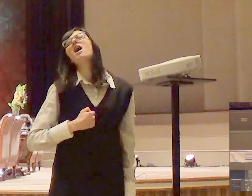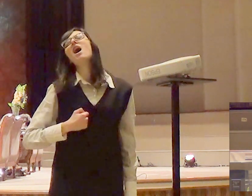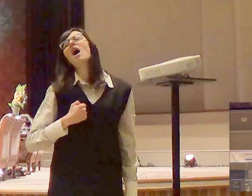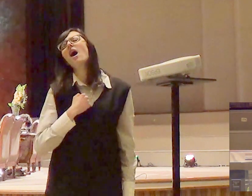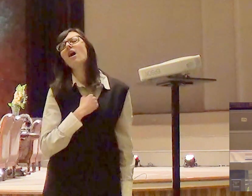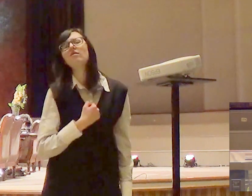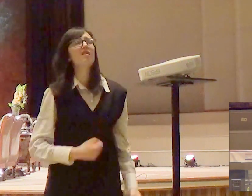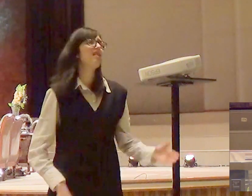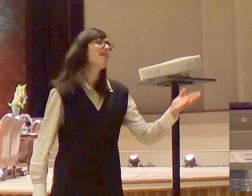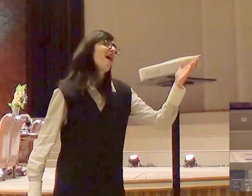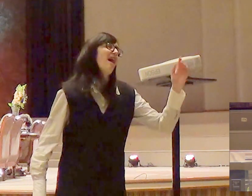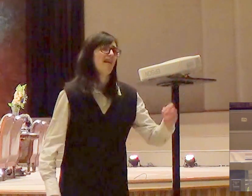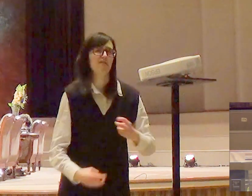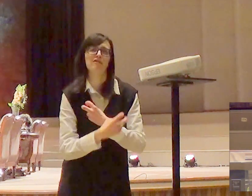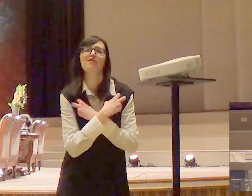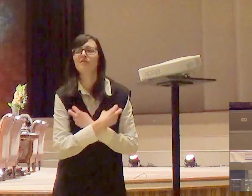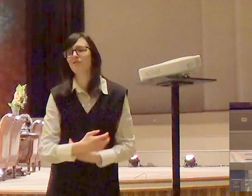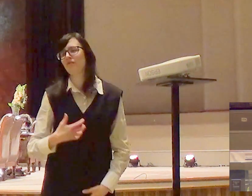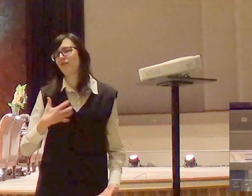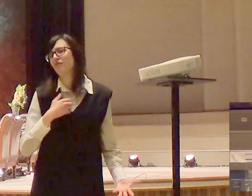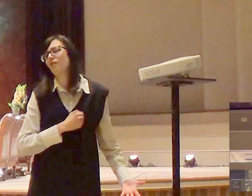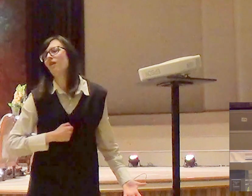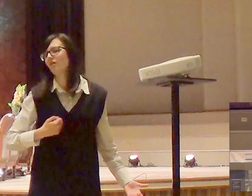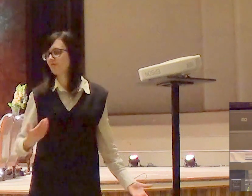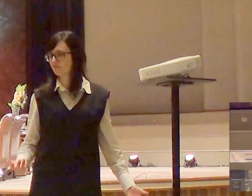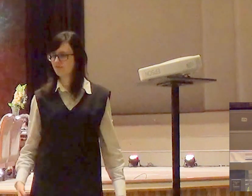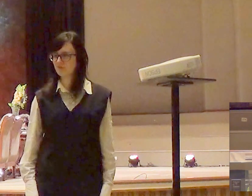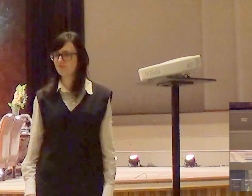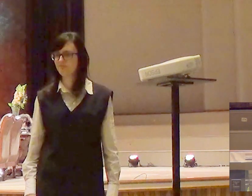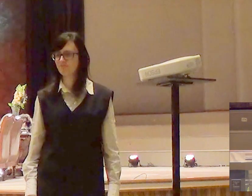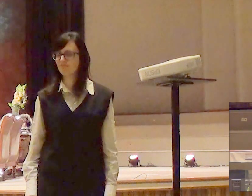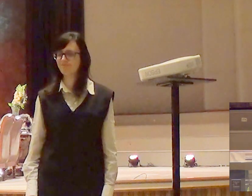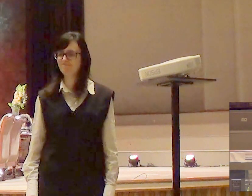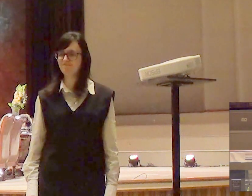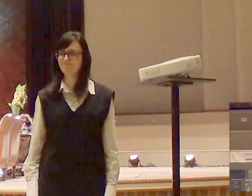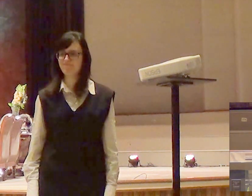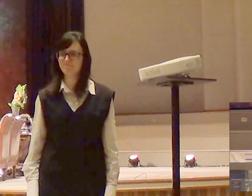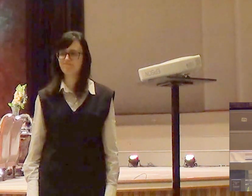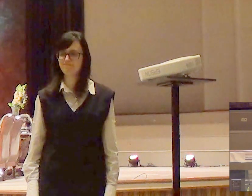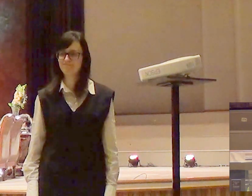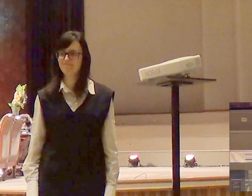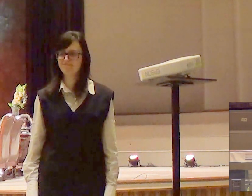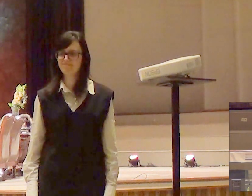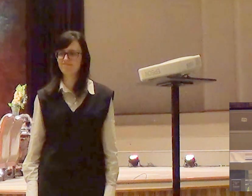pepino do Egito eu podia ter saudade de coisa melhor né falar a verdade cebola e pepino